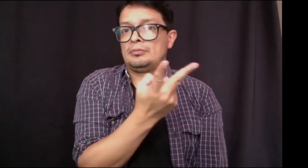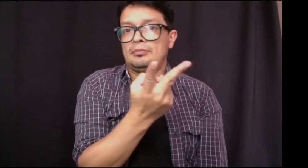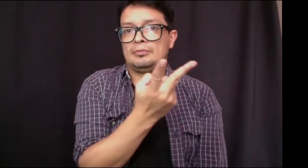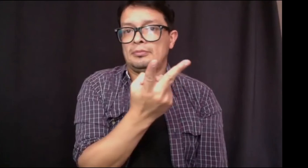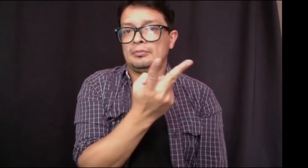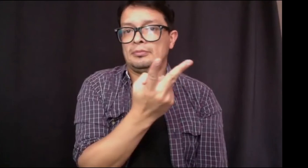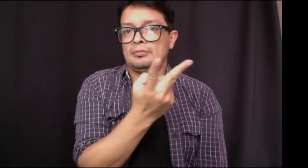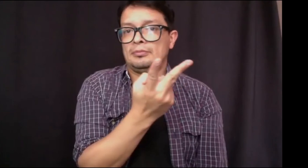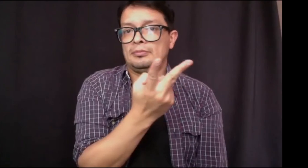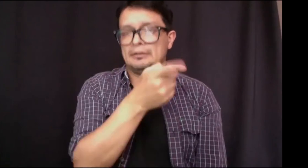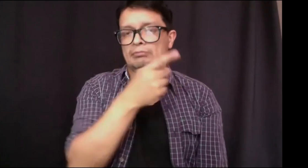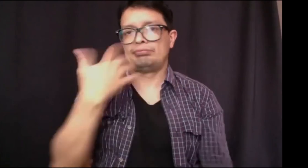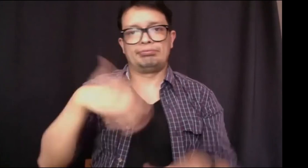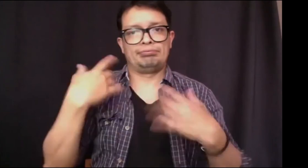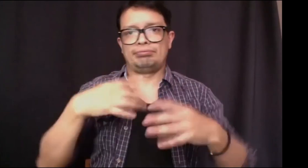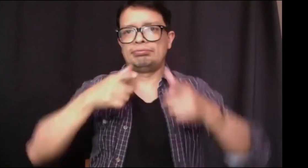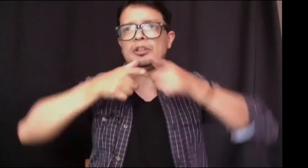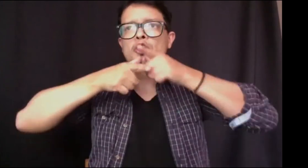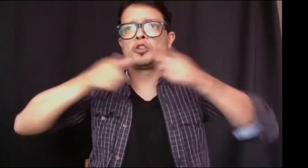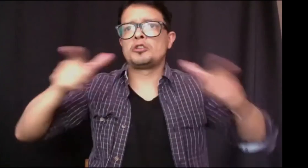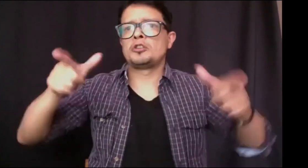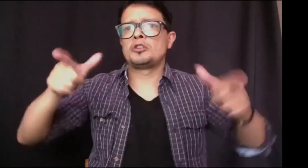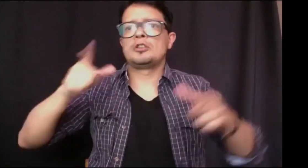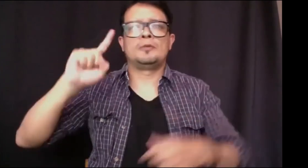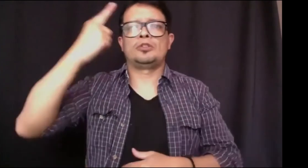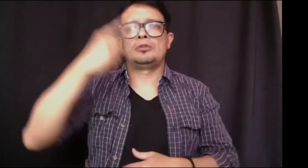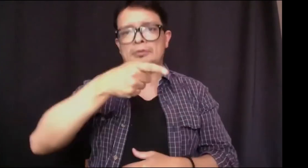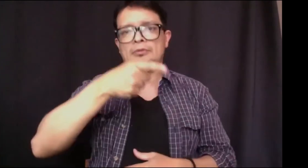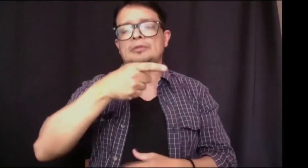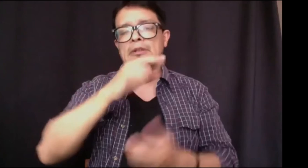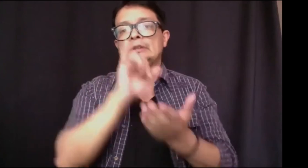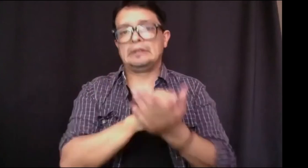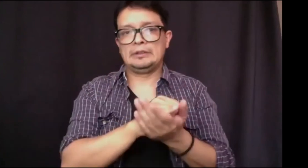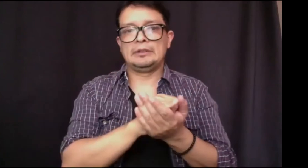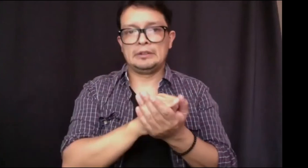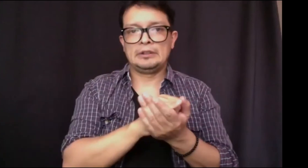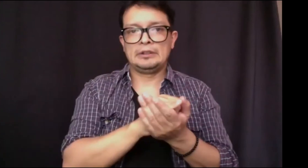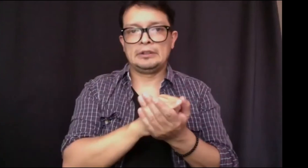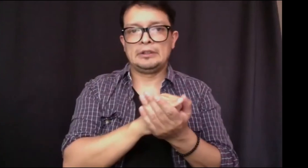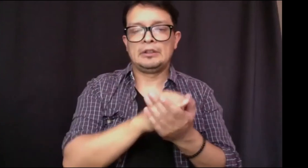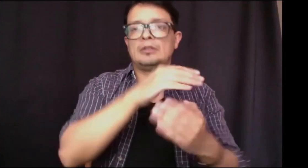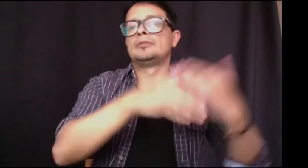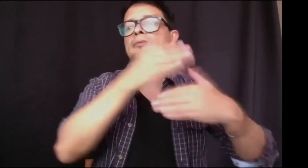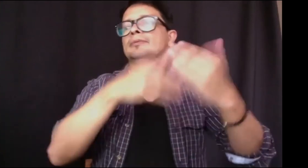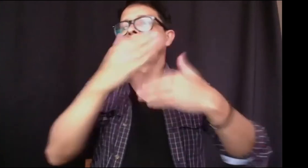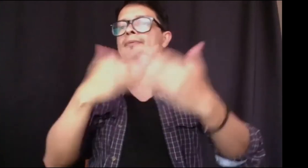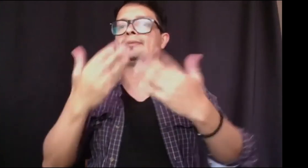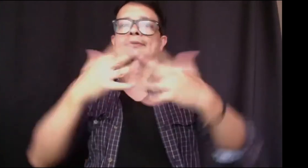es importante lo que algunas personas han logrado alrededor de la lingüística la lengua de señas por todos estos años y los